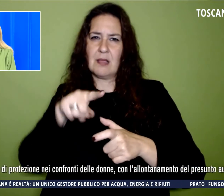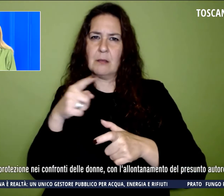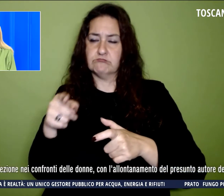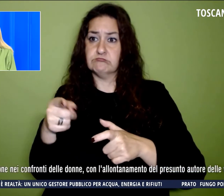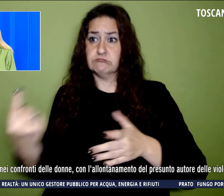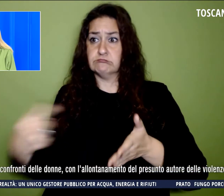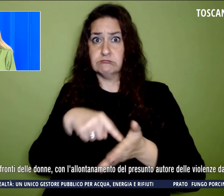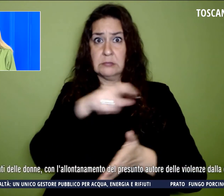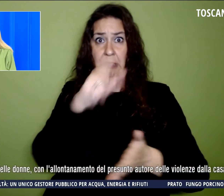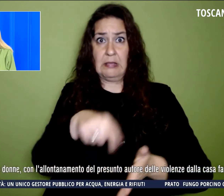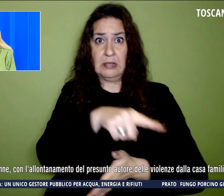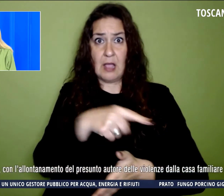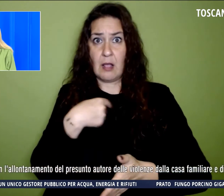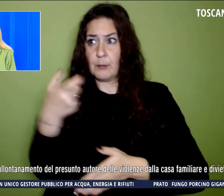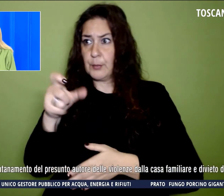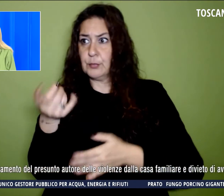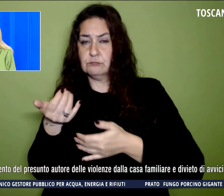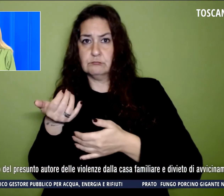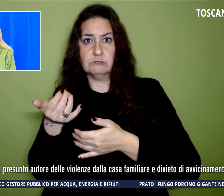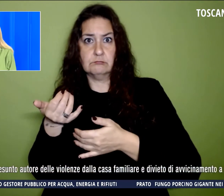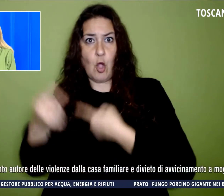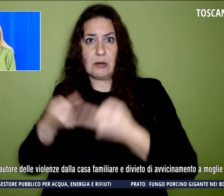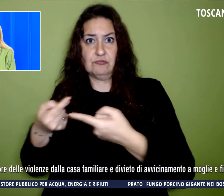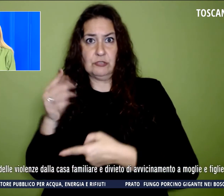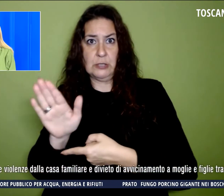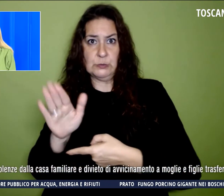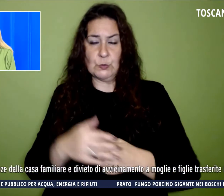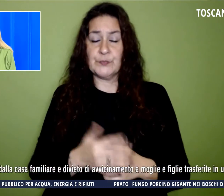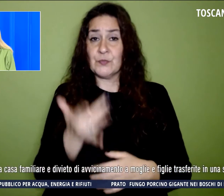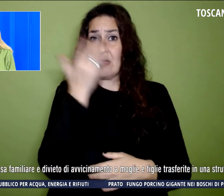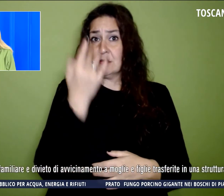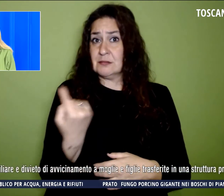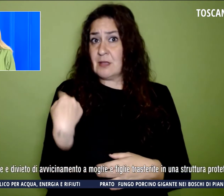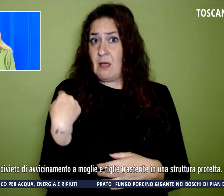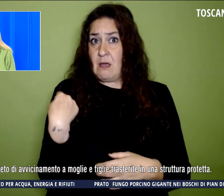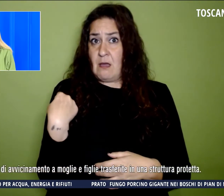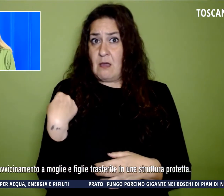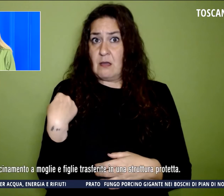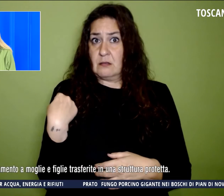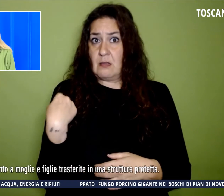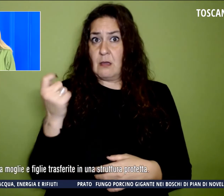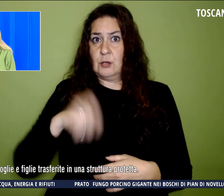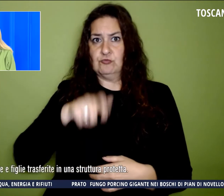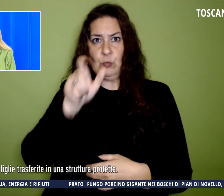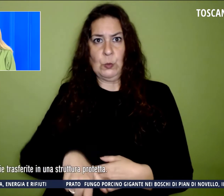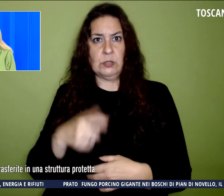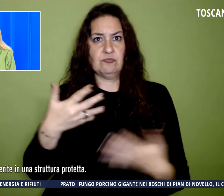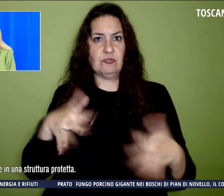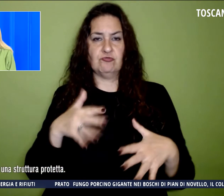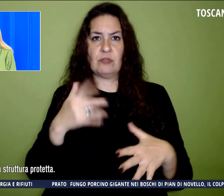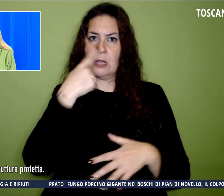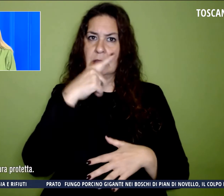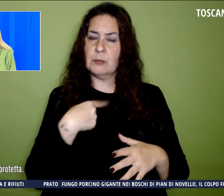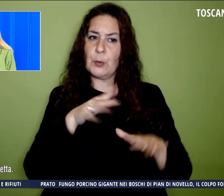stabilmente da anni. L'estate scorsa il giudice aveva emesso un ordine di protezione nei confronti delle donne